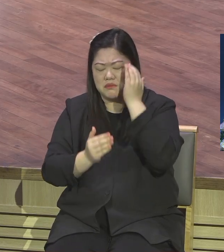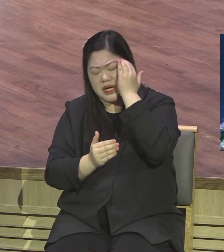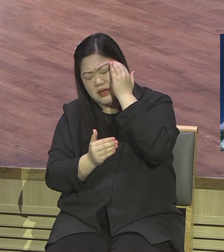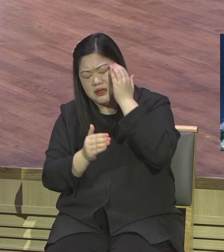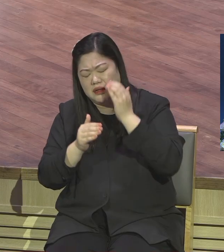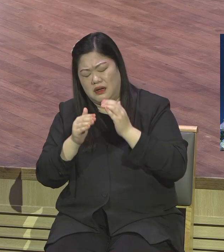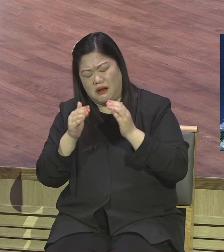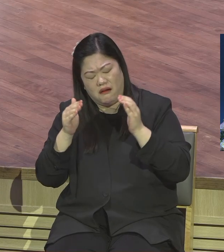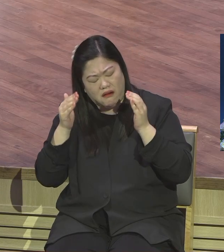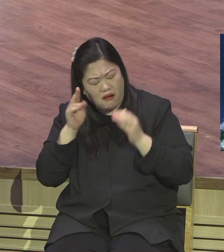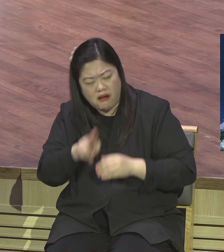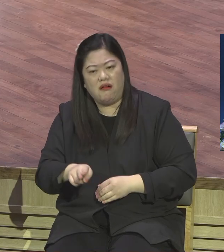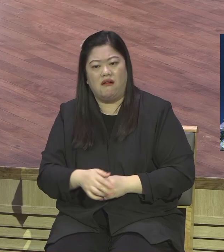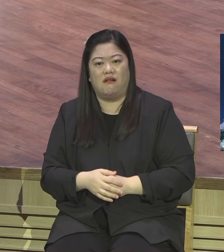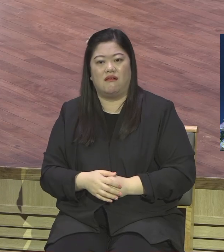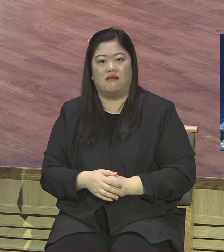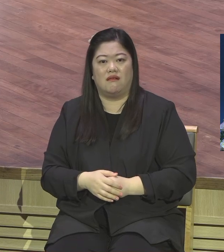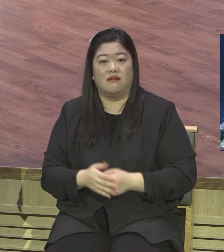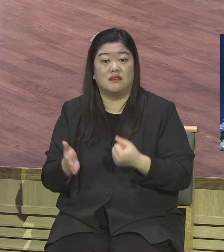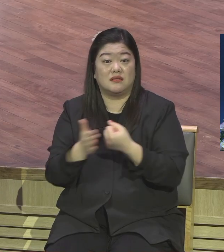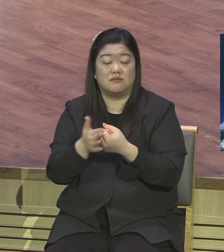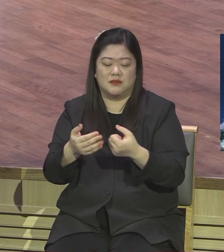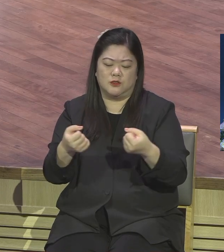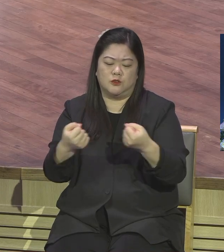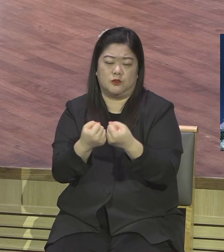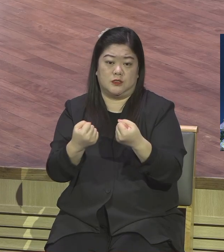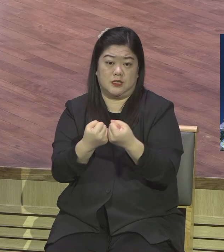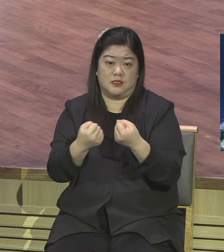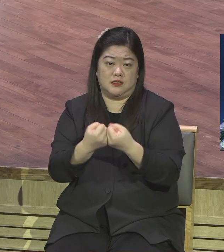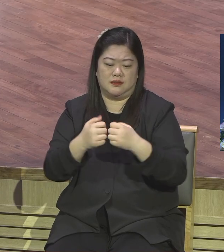그래서 전쟁입니다. 전쟁 전쟁이에요.